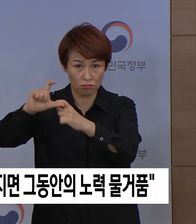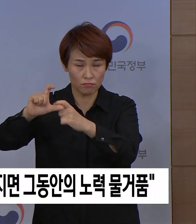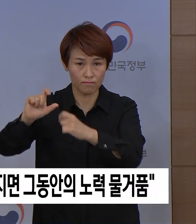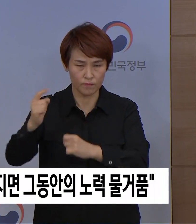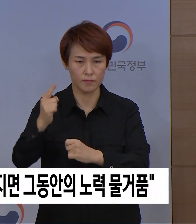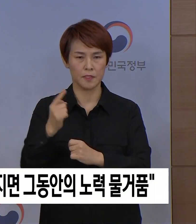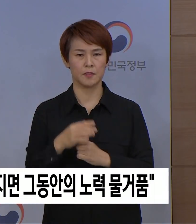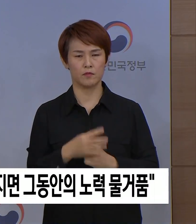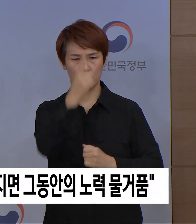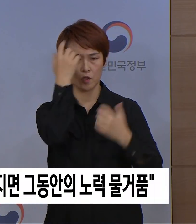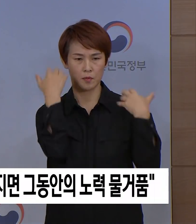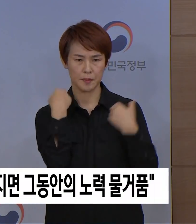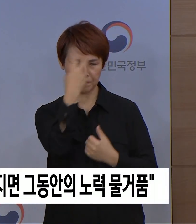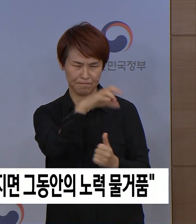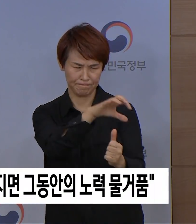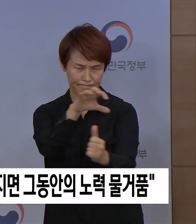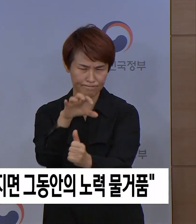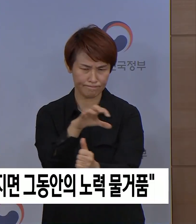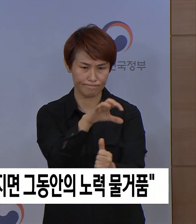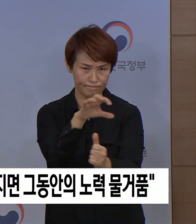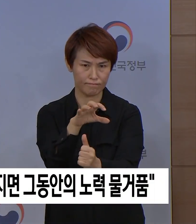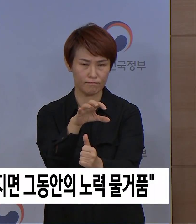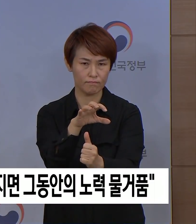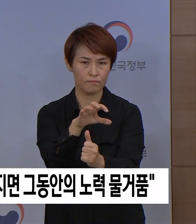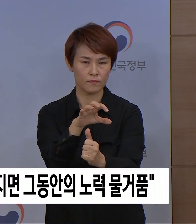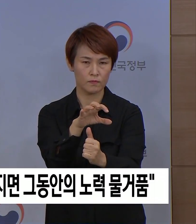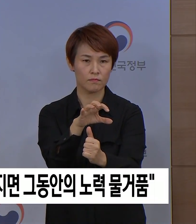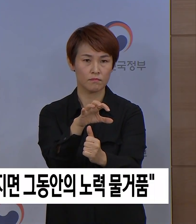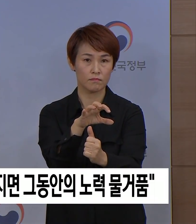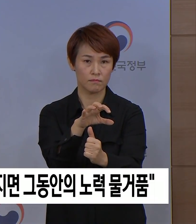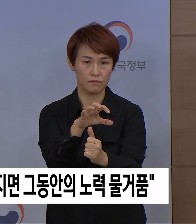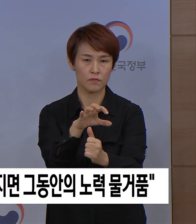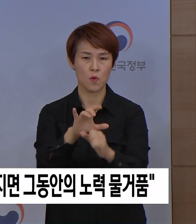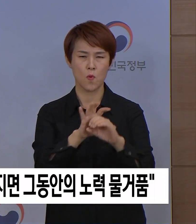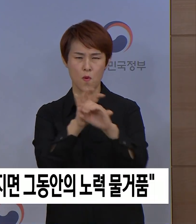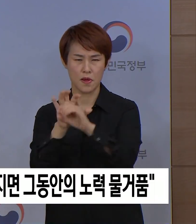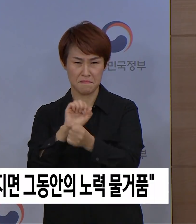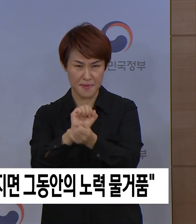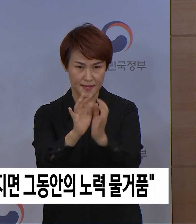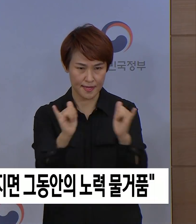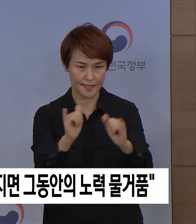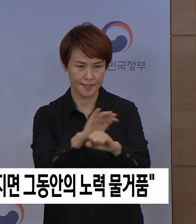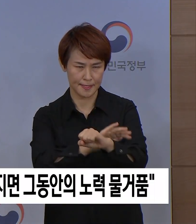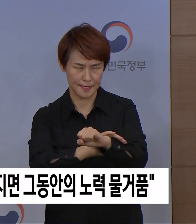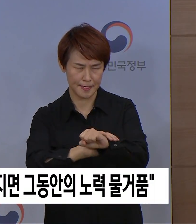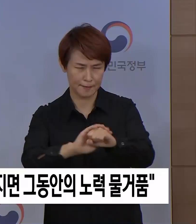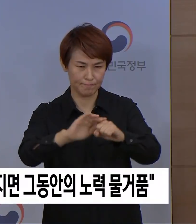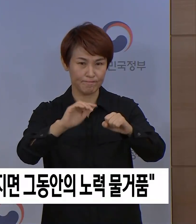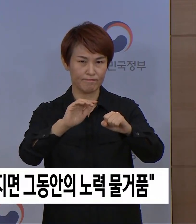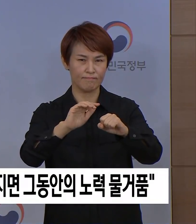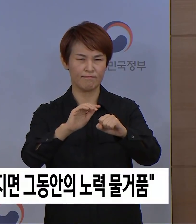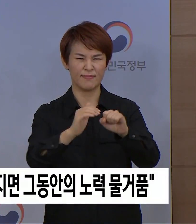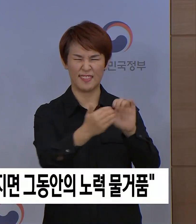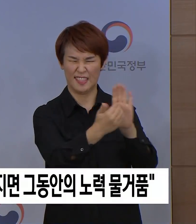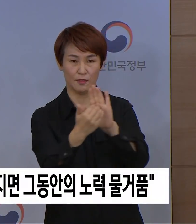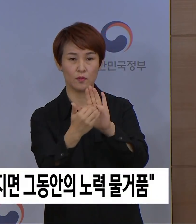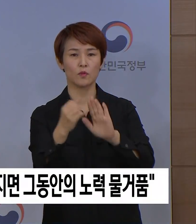통제 가능한 범위 내로 코로나19 감염 환자를 더 확실하게 줄이기 위해서입니다.